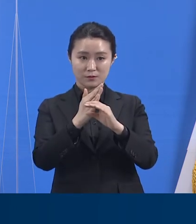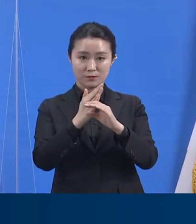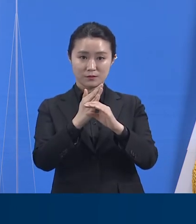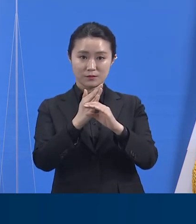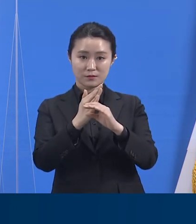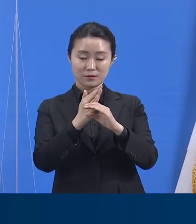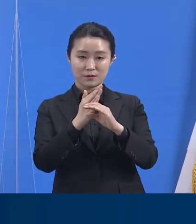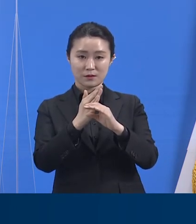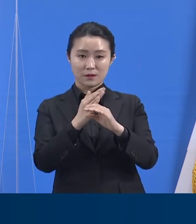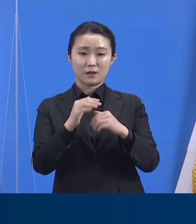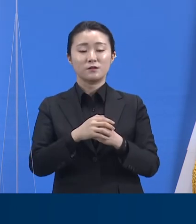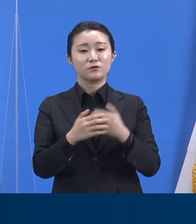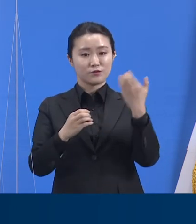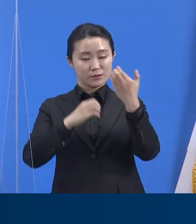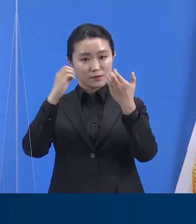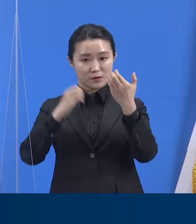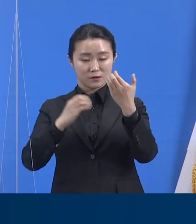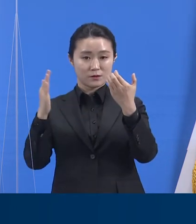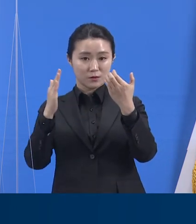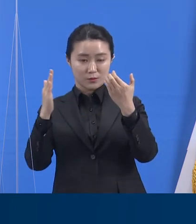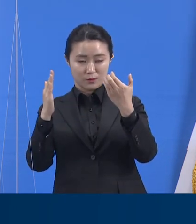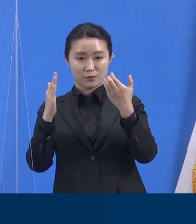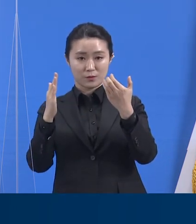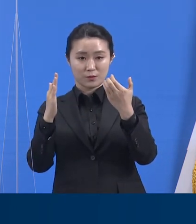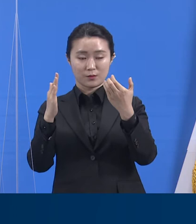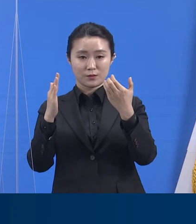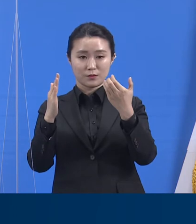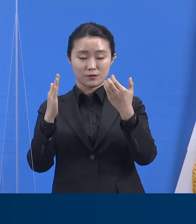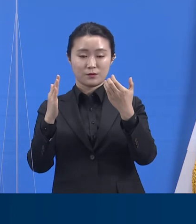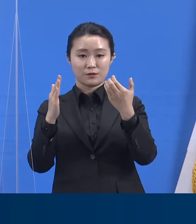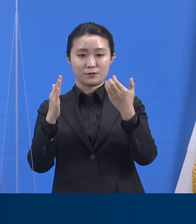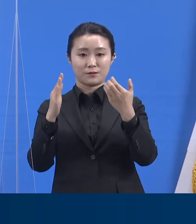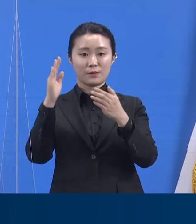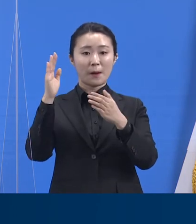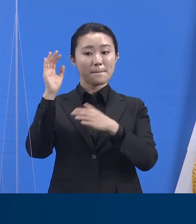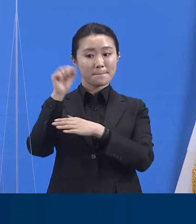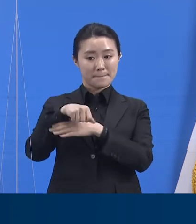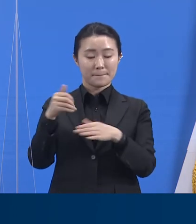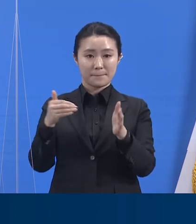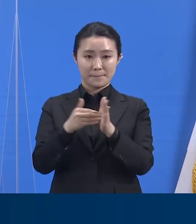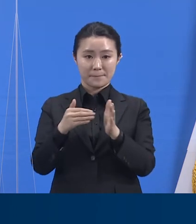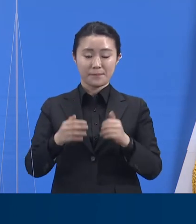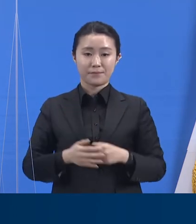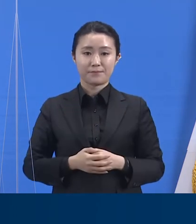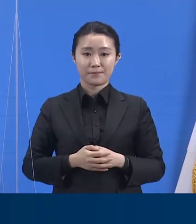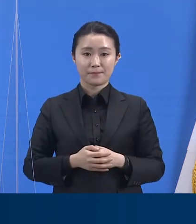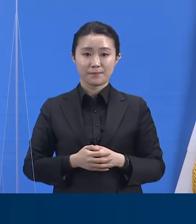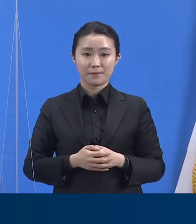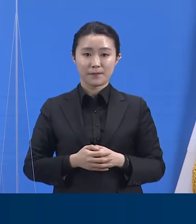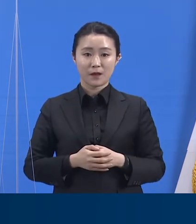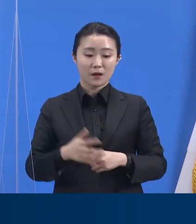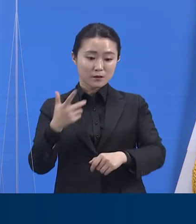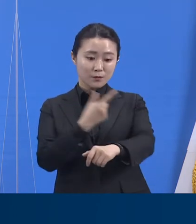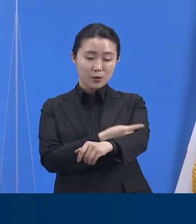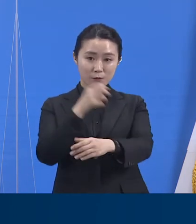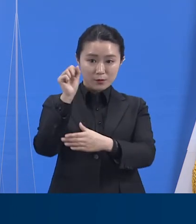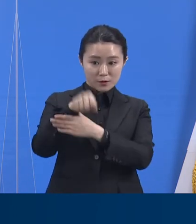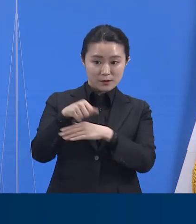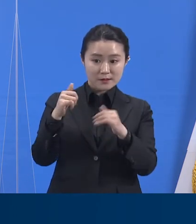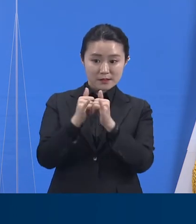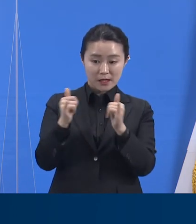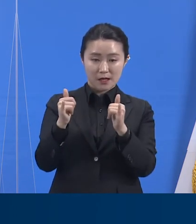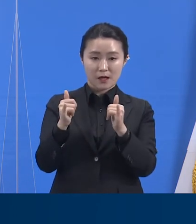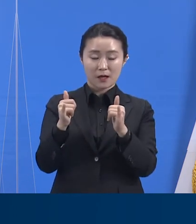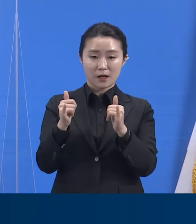동의하였으며 동의율은 90.6%입니다. 접종 동의자 대비 접종률은 99